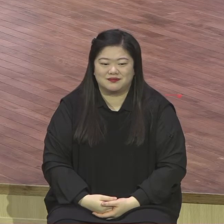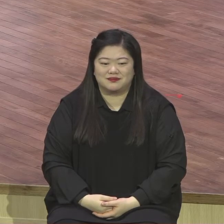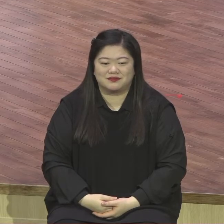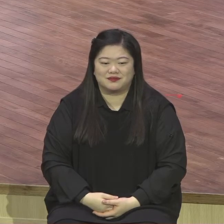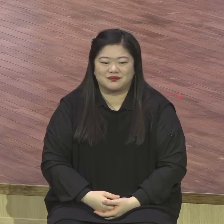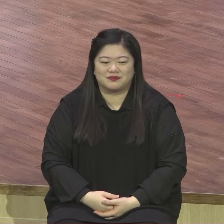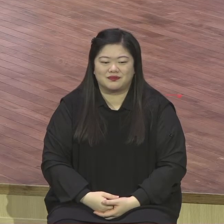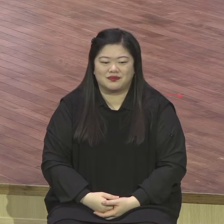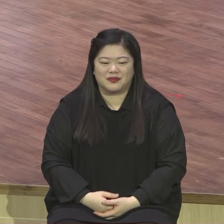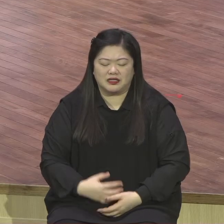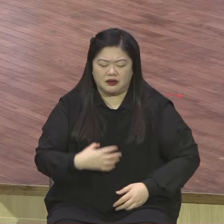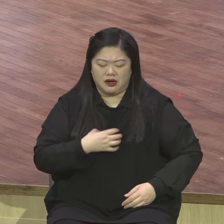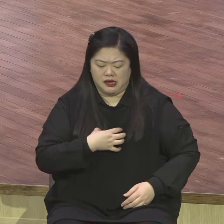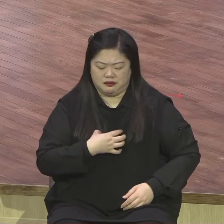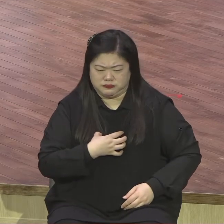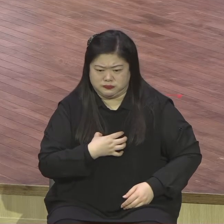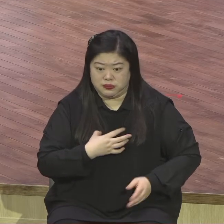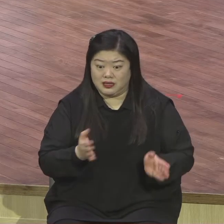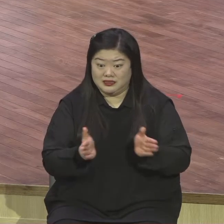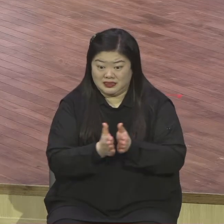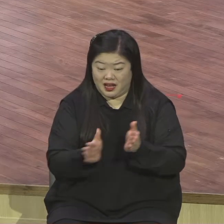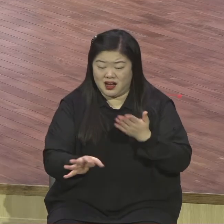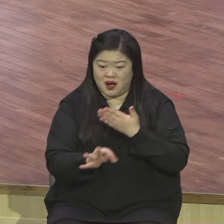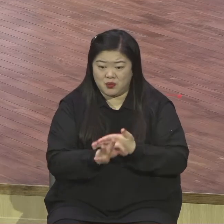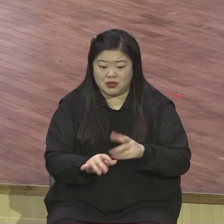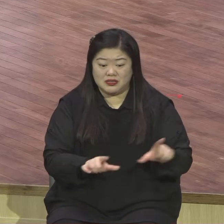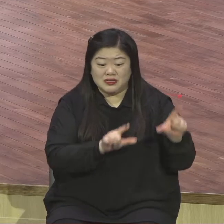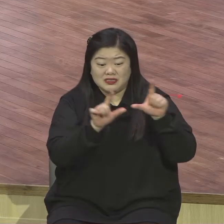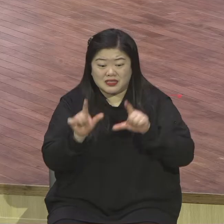표루하는 인생 정치 없이 떠다녀